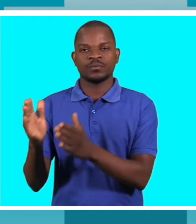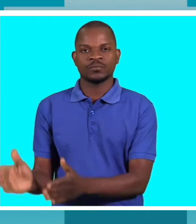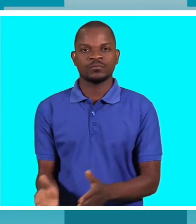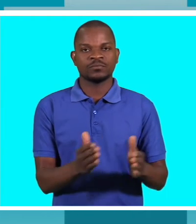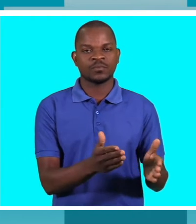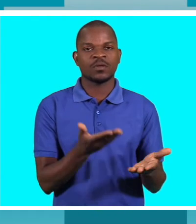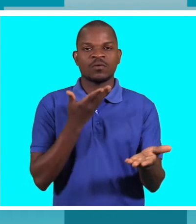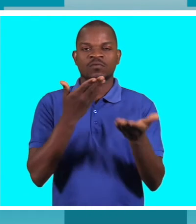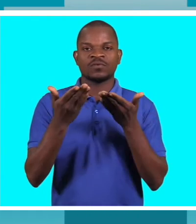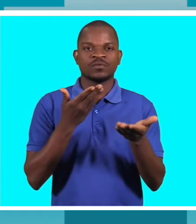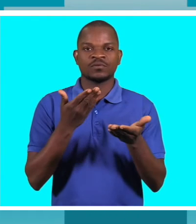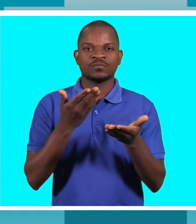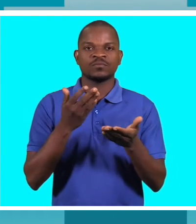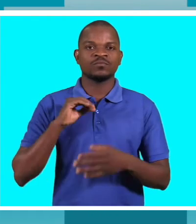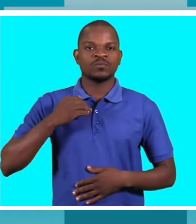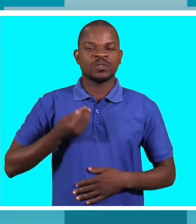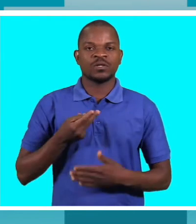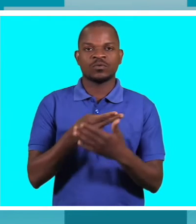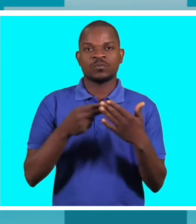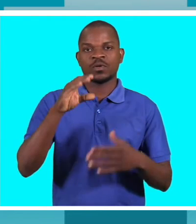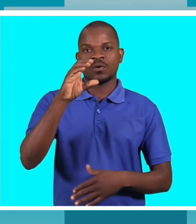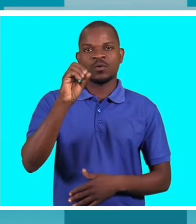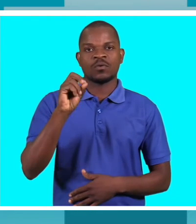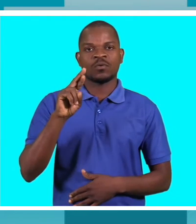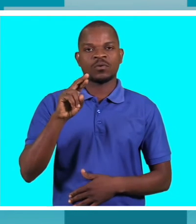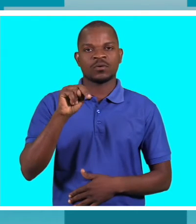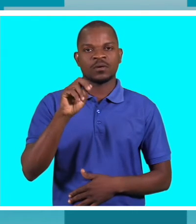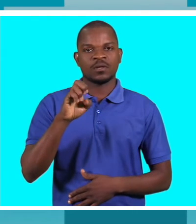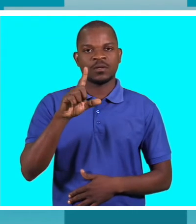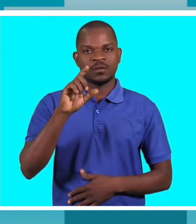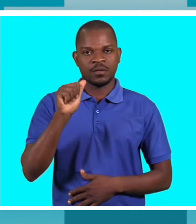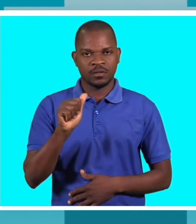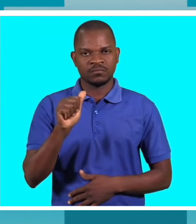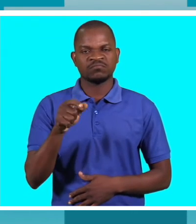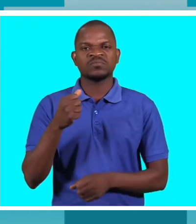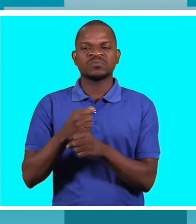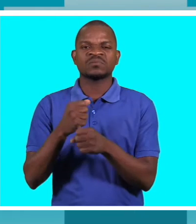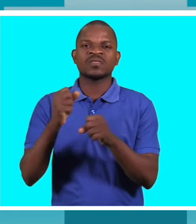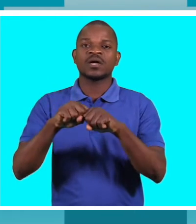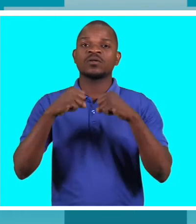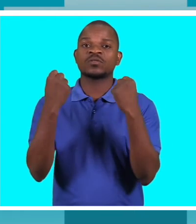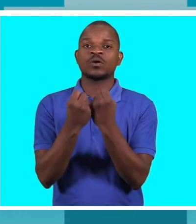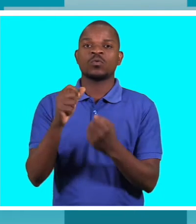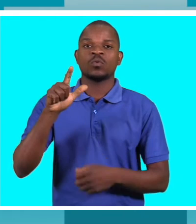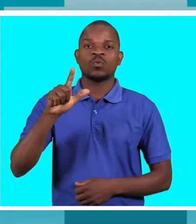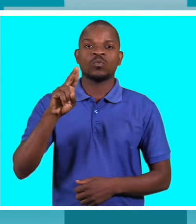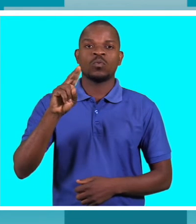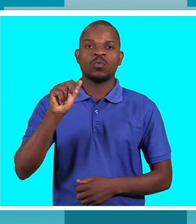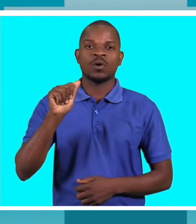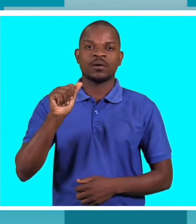Cornélia Bão, que é da Luana Semia Sorriso, uma organização que trabalha com crianças com necessidades